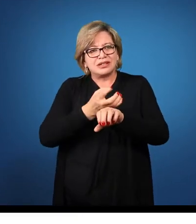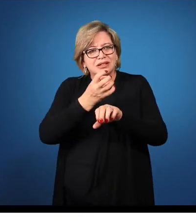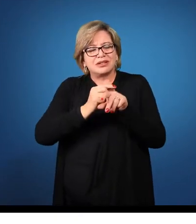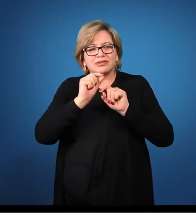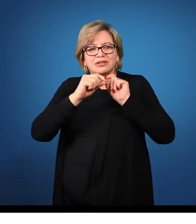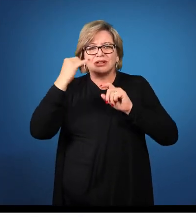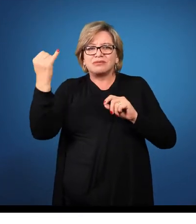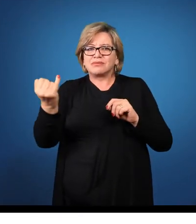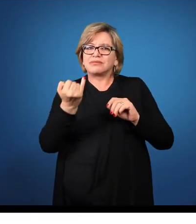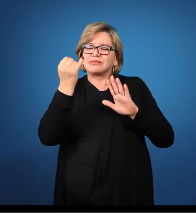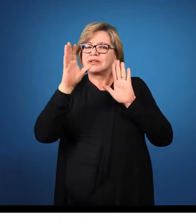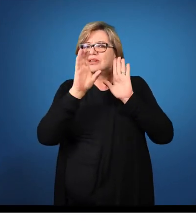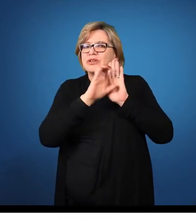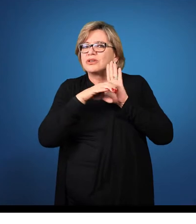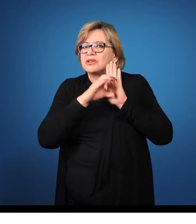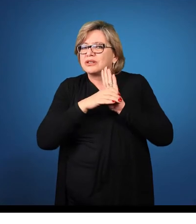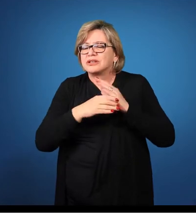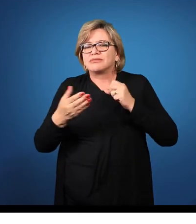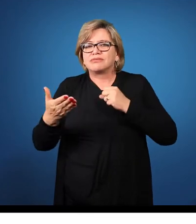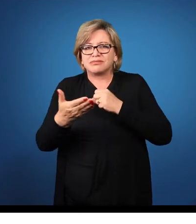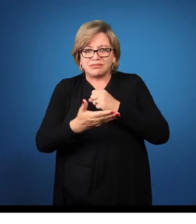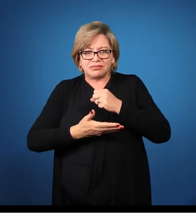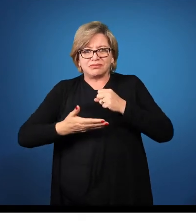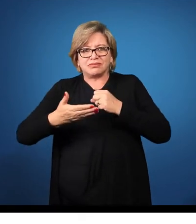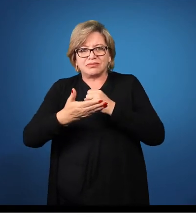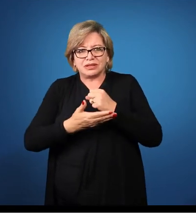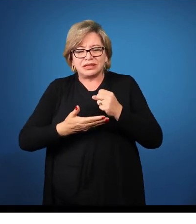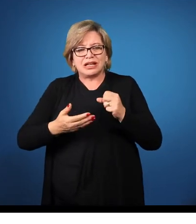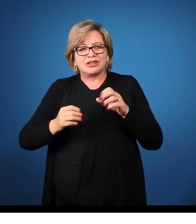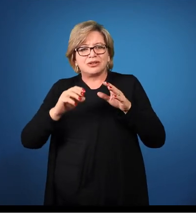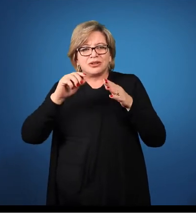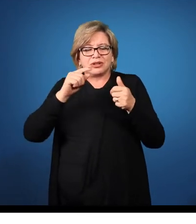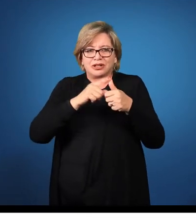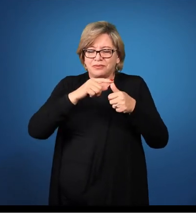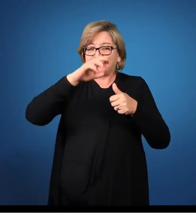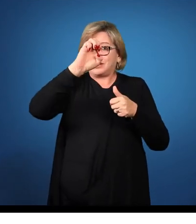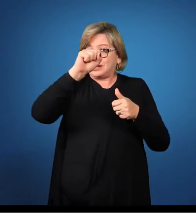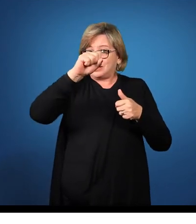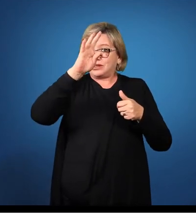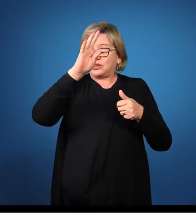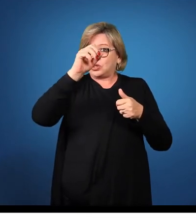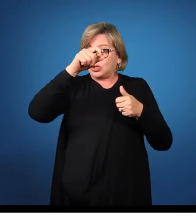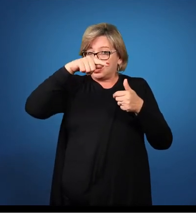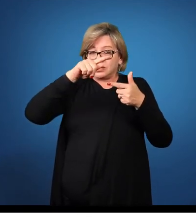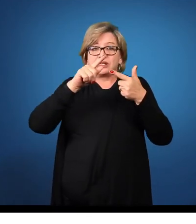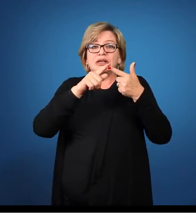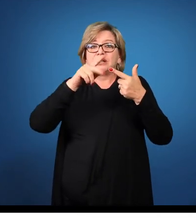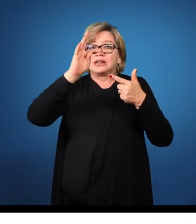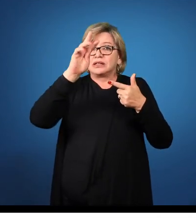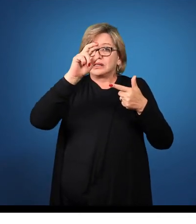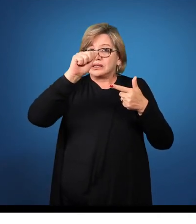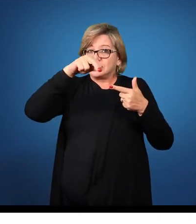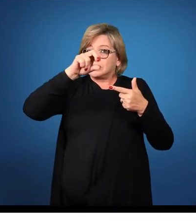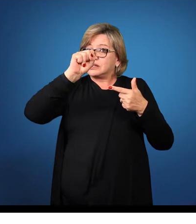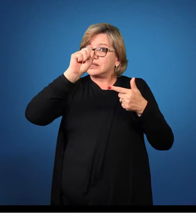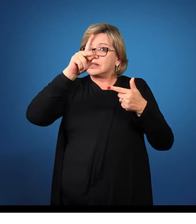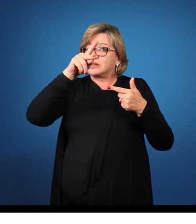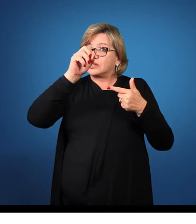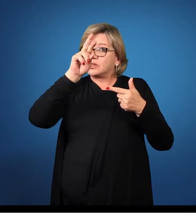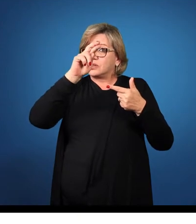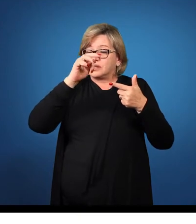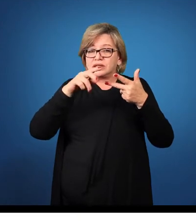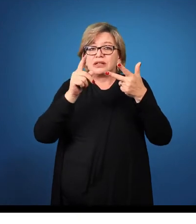importantes conceitos, baseados no estoque, transporte e armazenagem, que são os conceitos